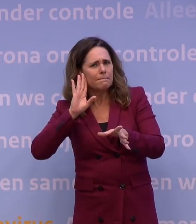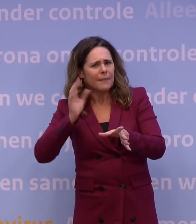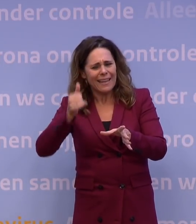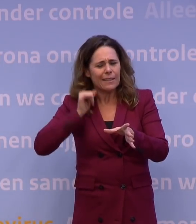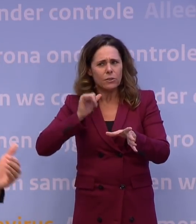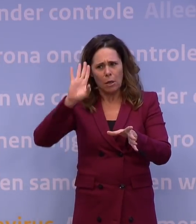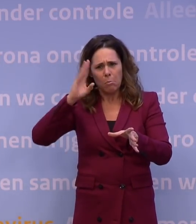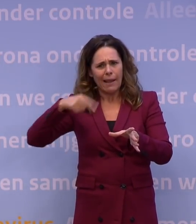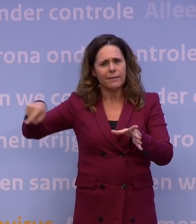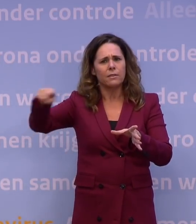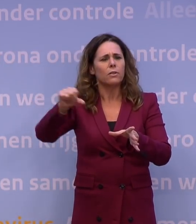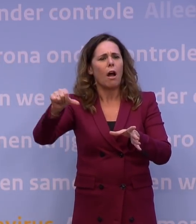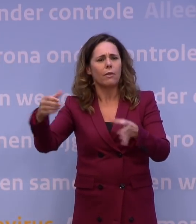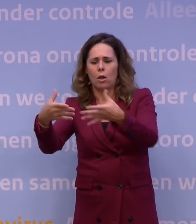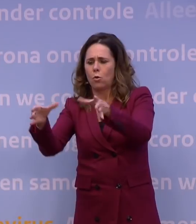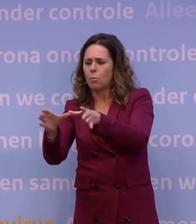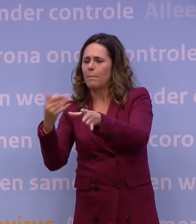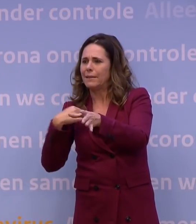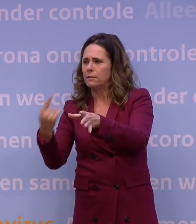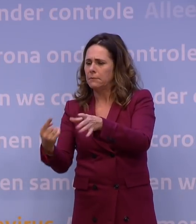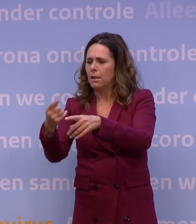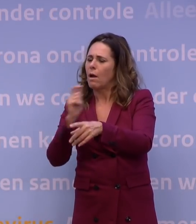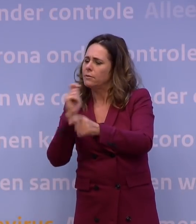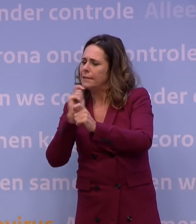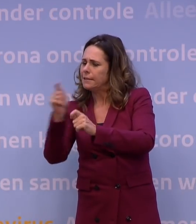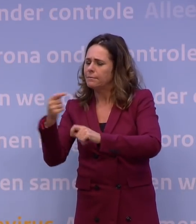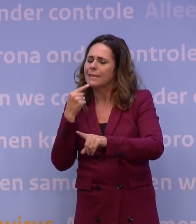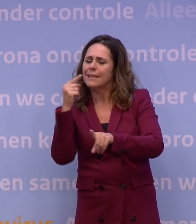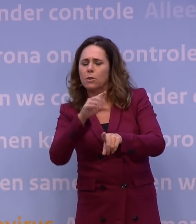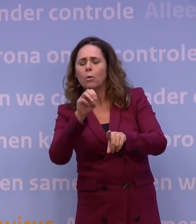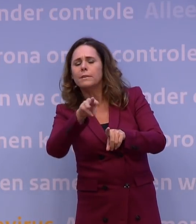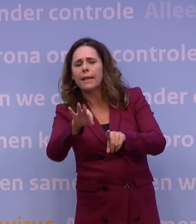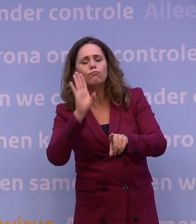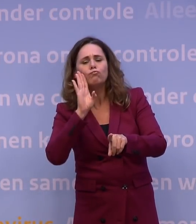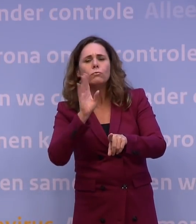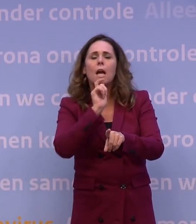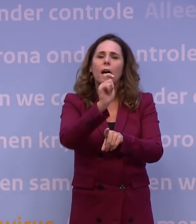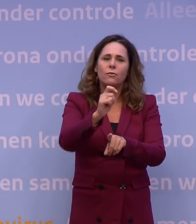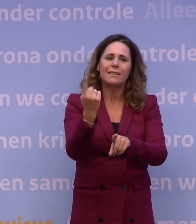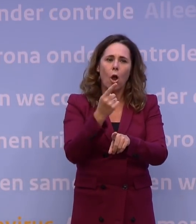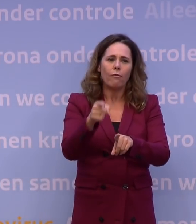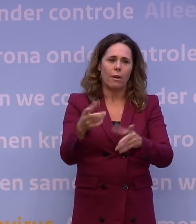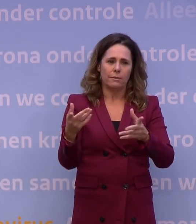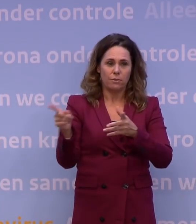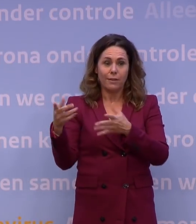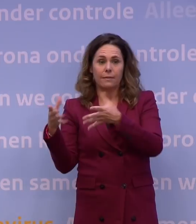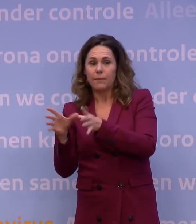een club van mensen die ons scherp houdt, om te zeggen tegen het OMT hebben we gevraagd, breng ons advies uit over dat Red Team advies. Maar dan geldt eigenlijk, baat